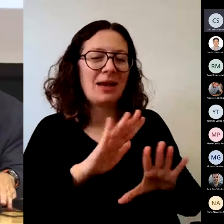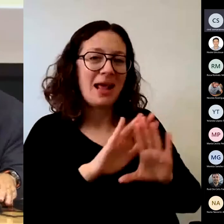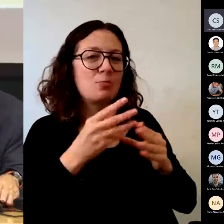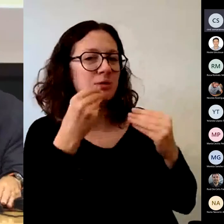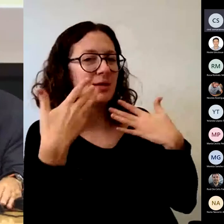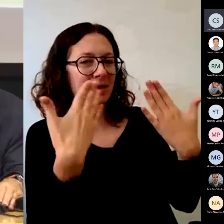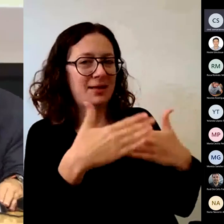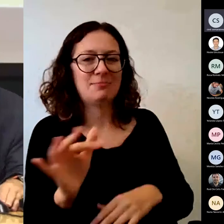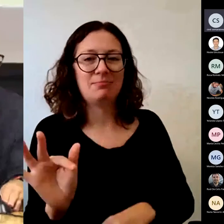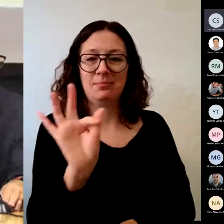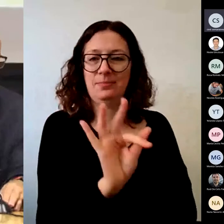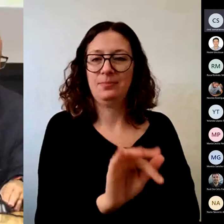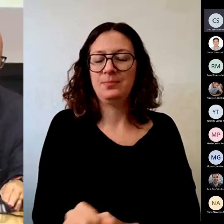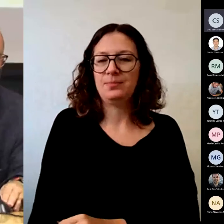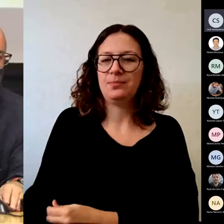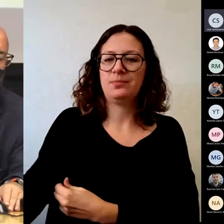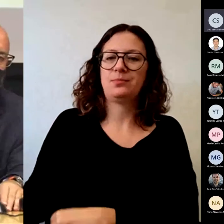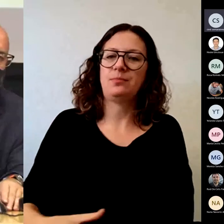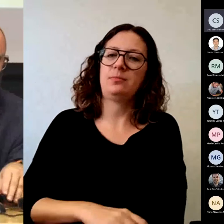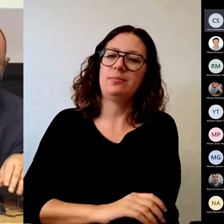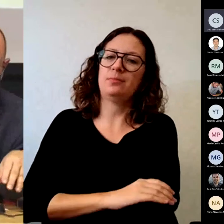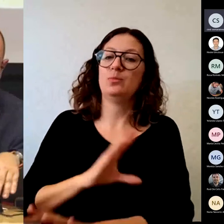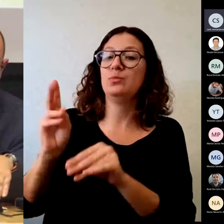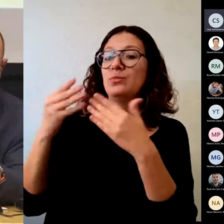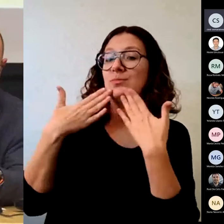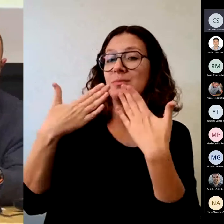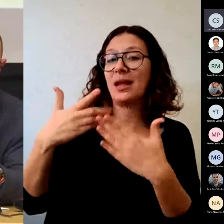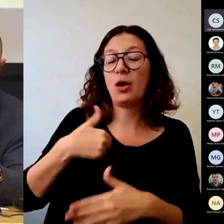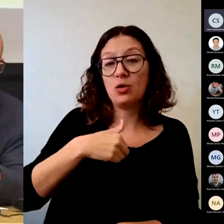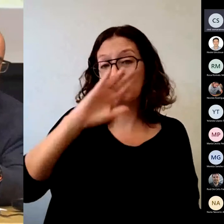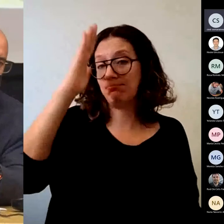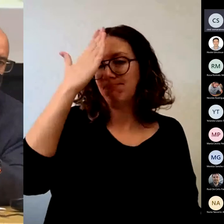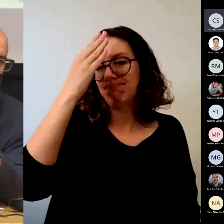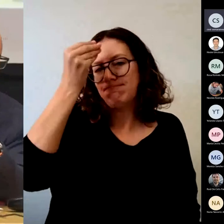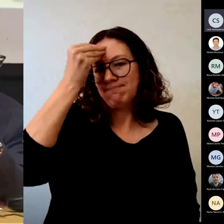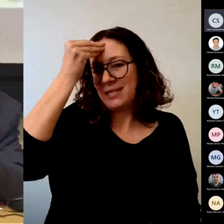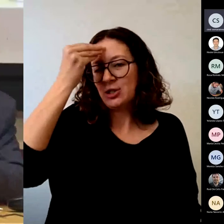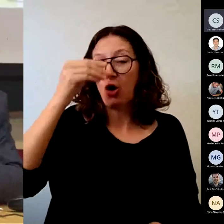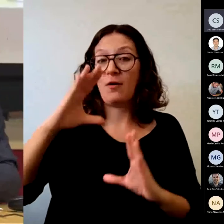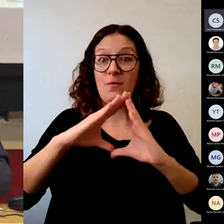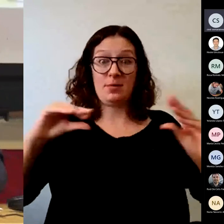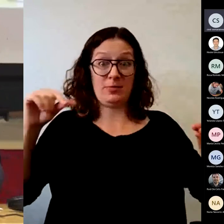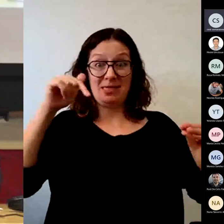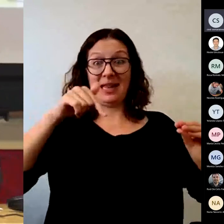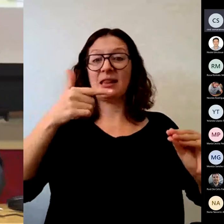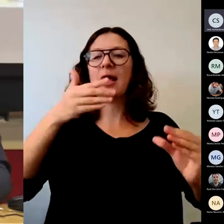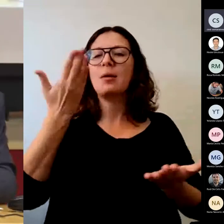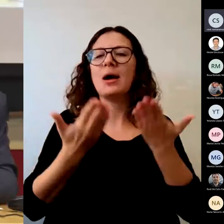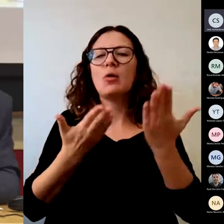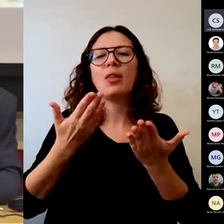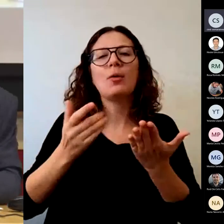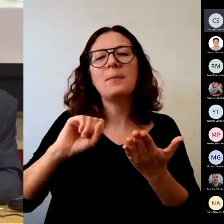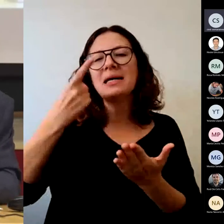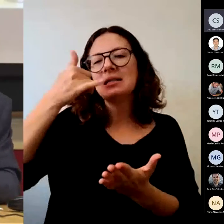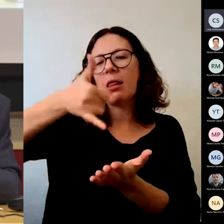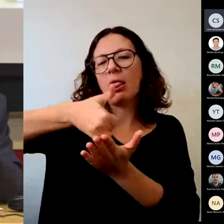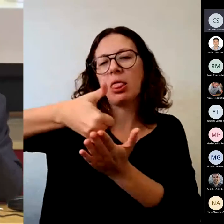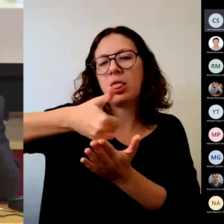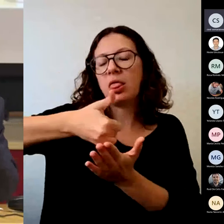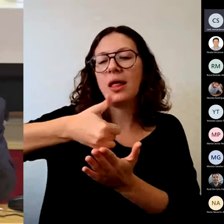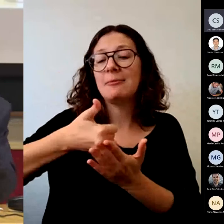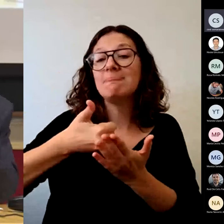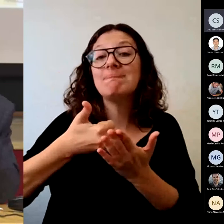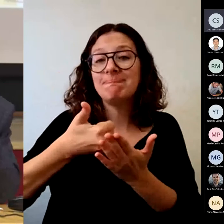La principal debilidad de la evaluación en la universidad es, he visto lo que antes comentábamos,